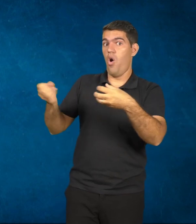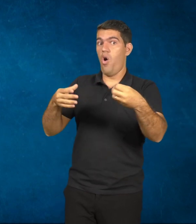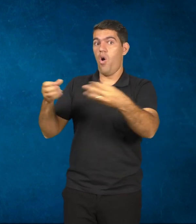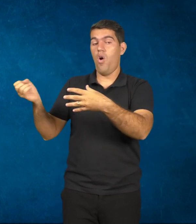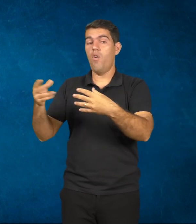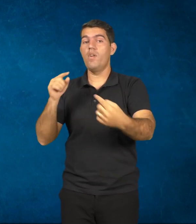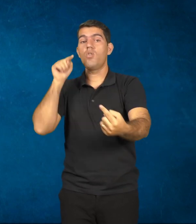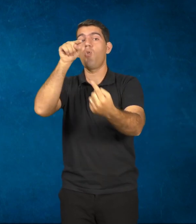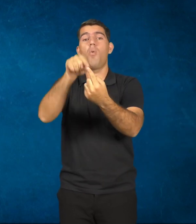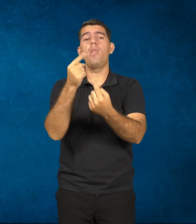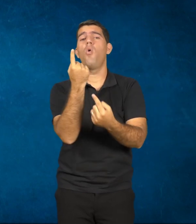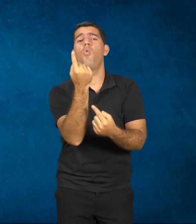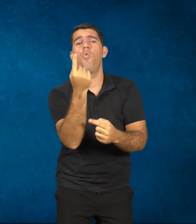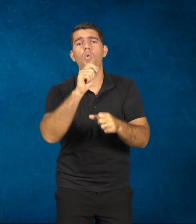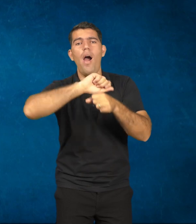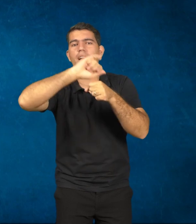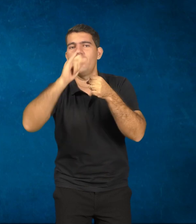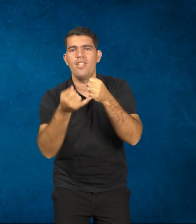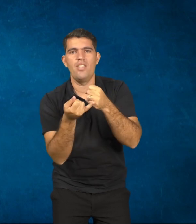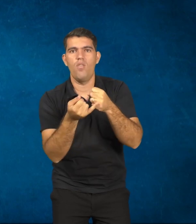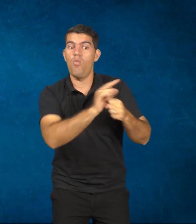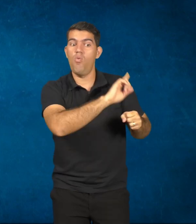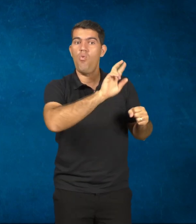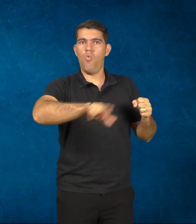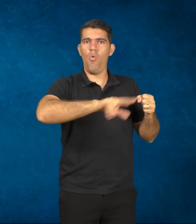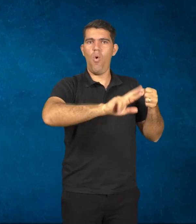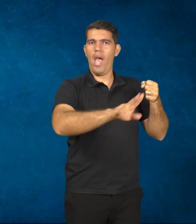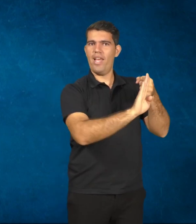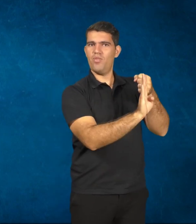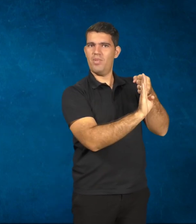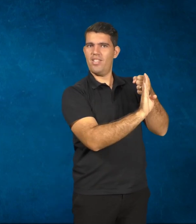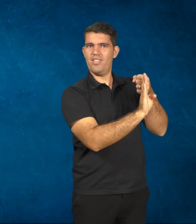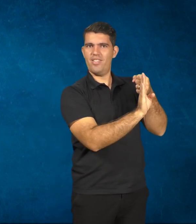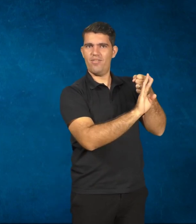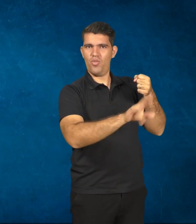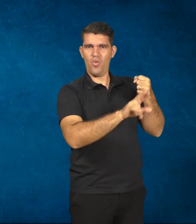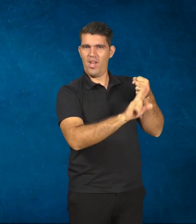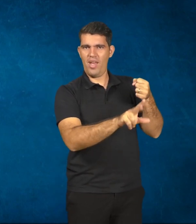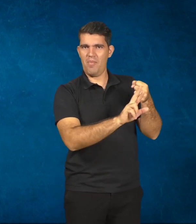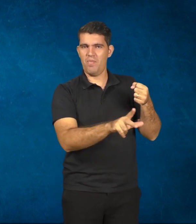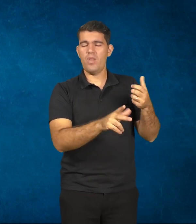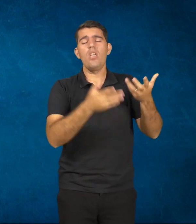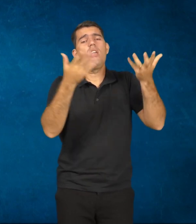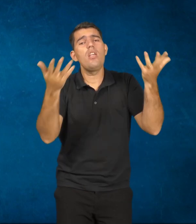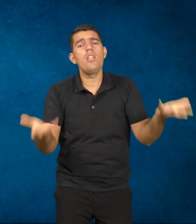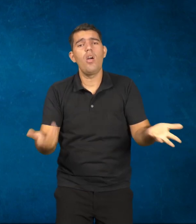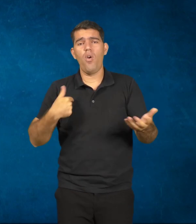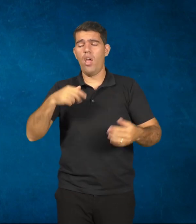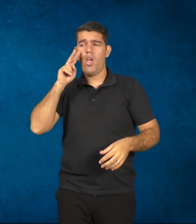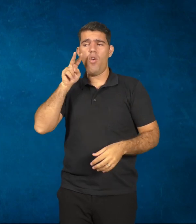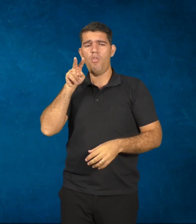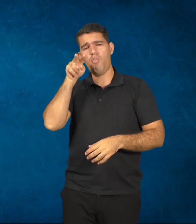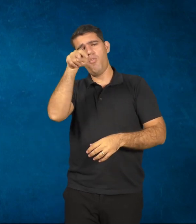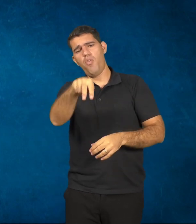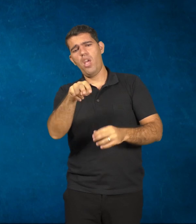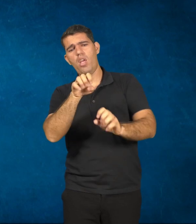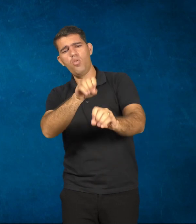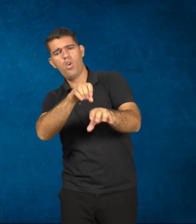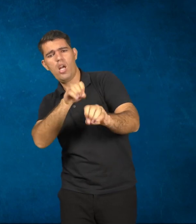um dos adjetivos da educação. Ela não é o substantivo. Então, tem que olhar para a educação e ver o que é que a tecnologia pode ajudar.